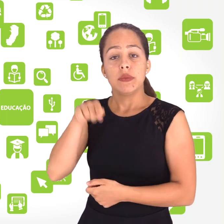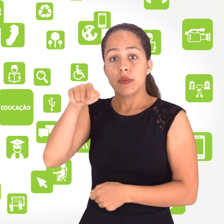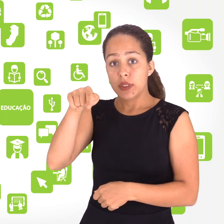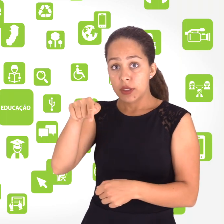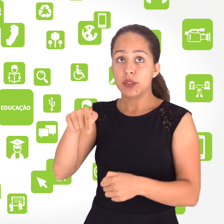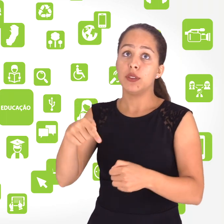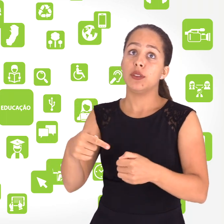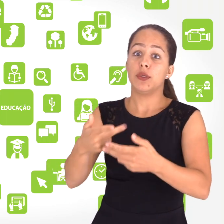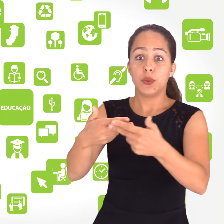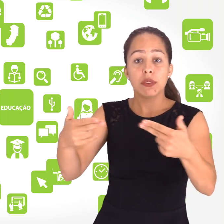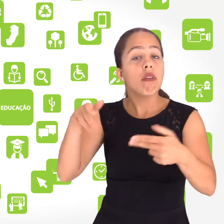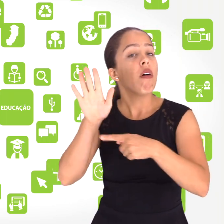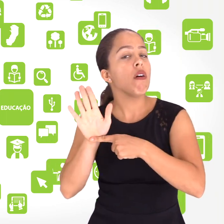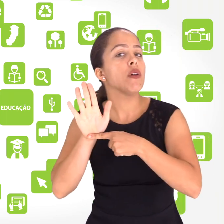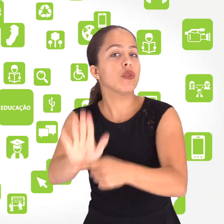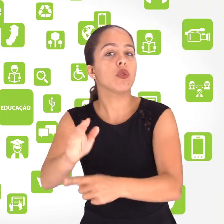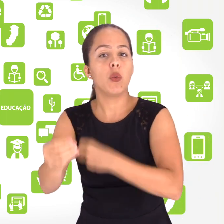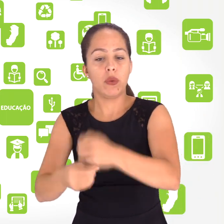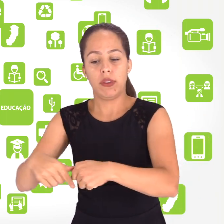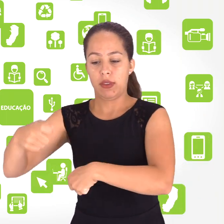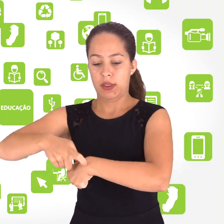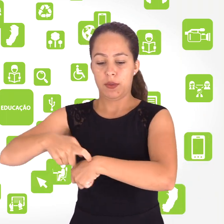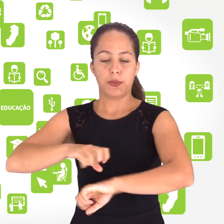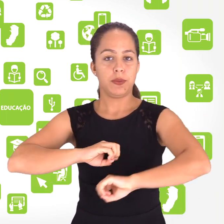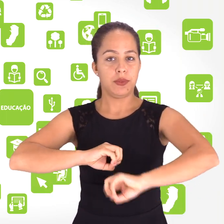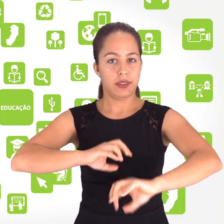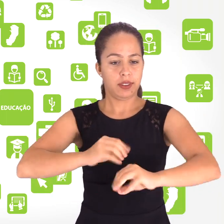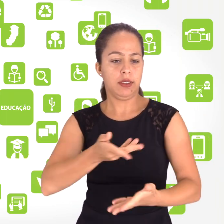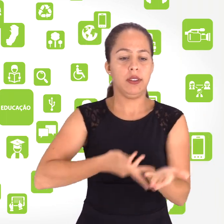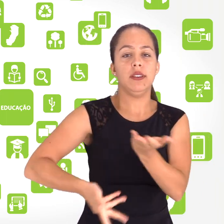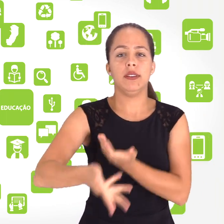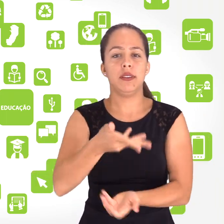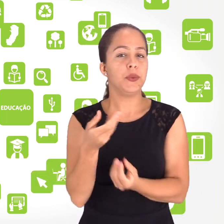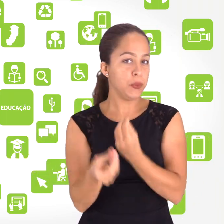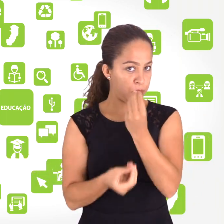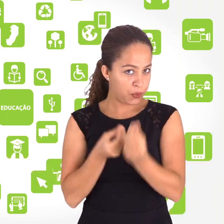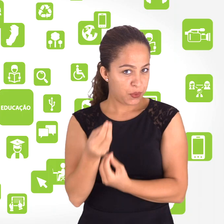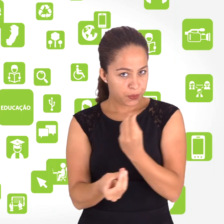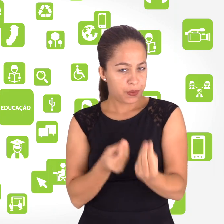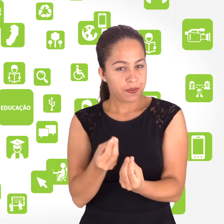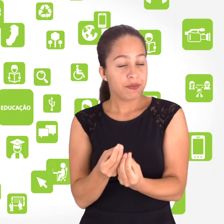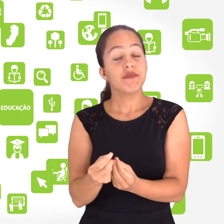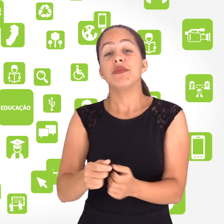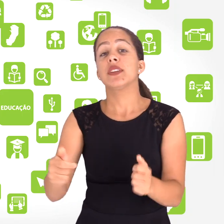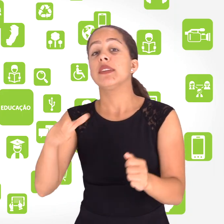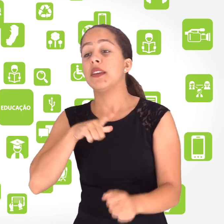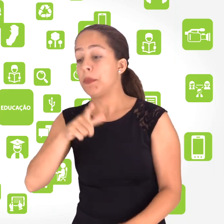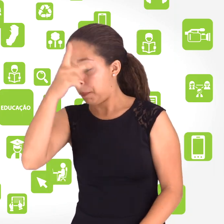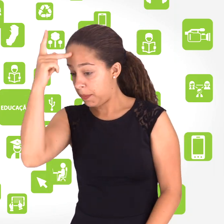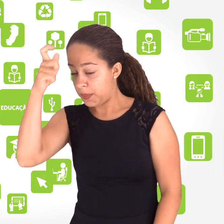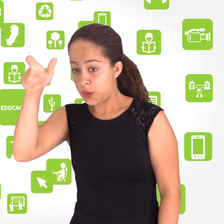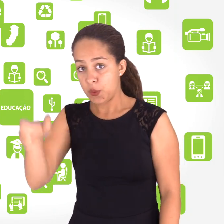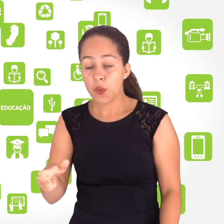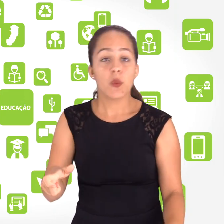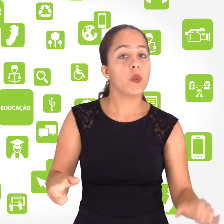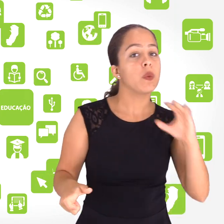redimensionamento do tempo e do espaço do ensino, principalmente na exploração de uma nova maneira de se relacionar